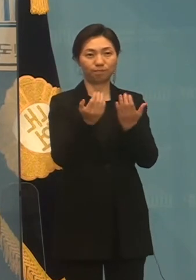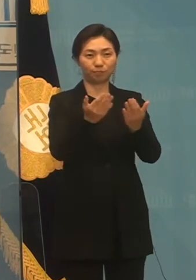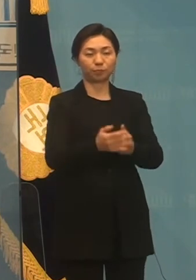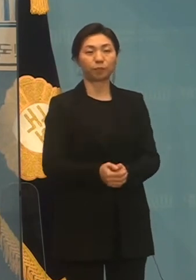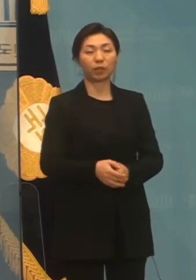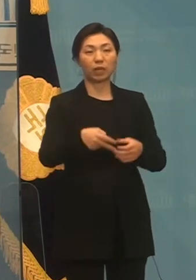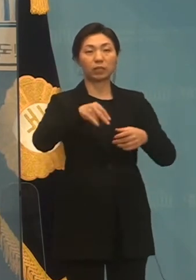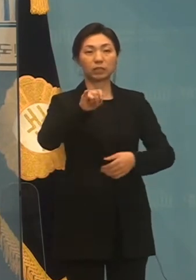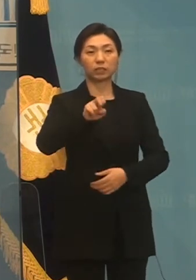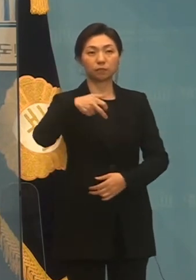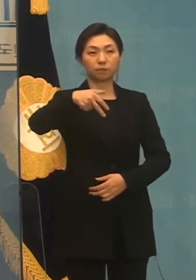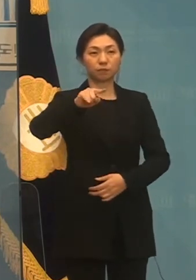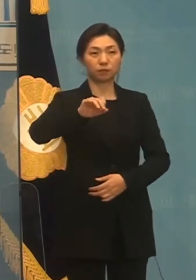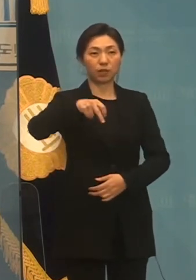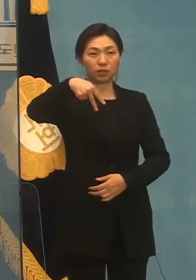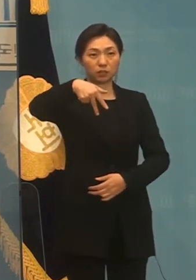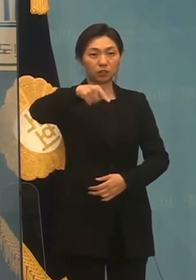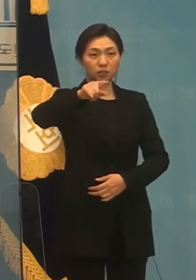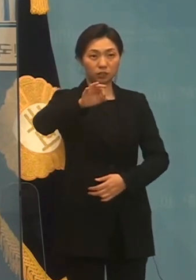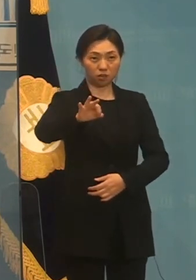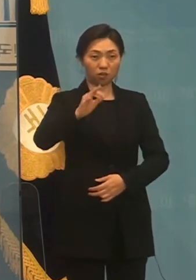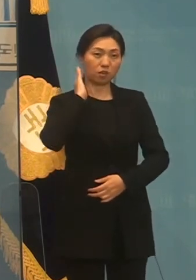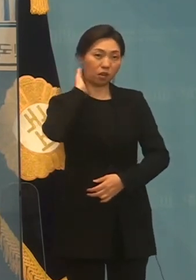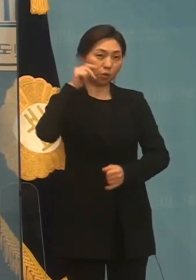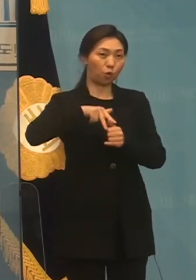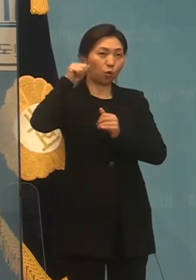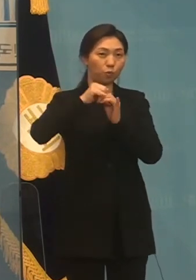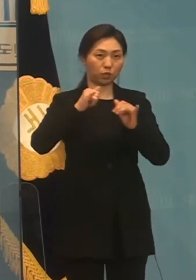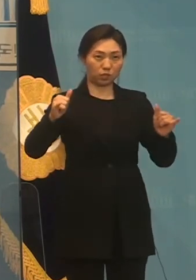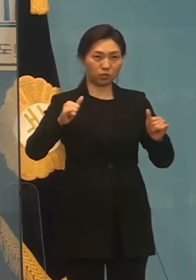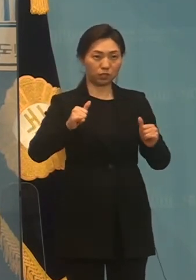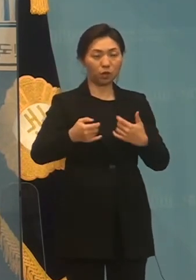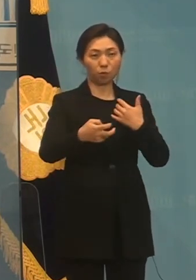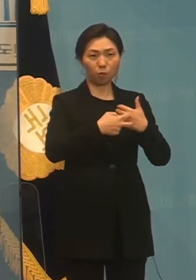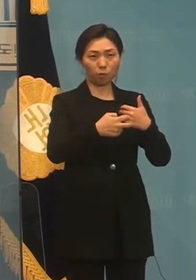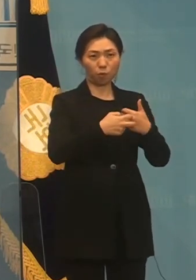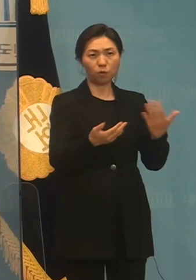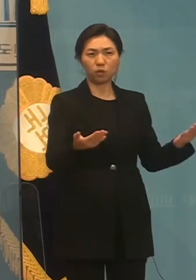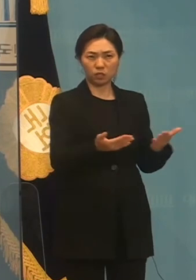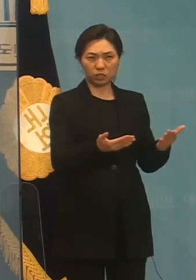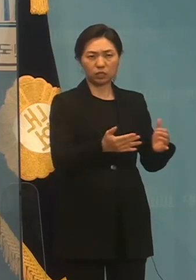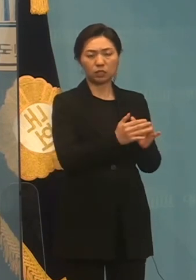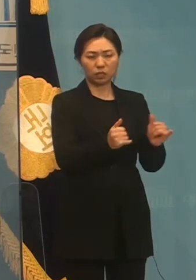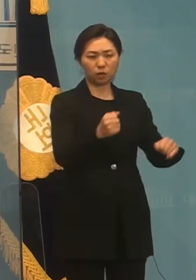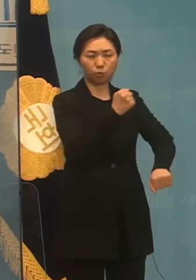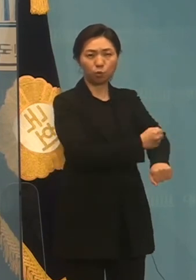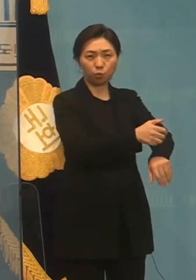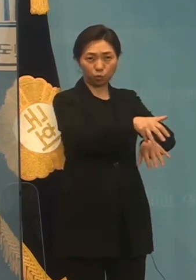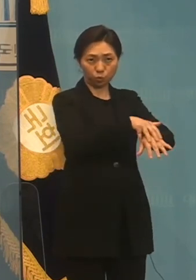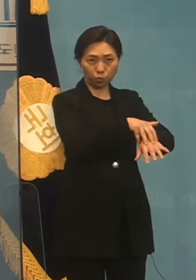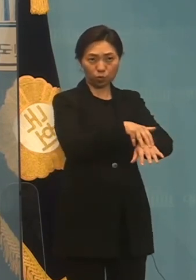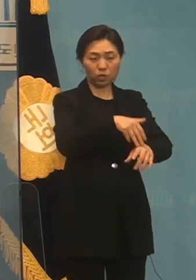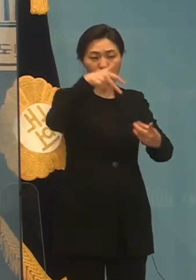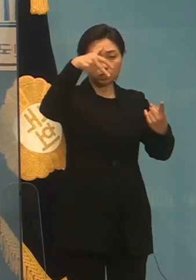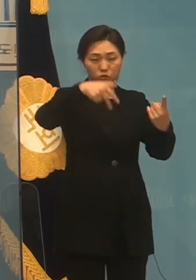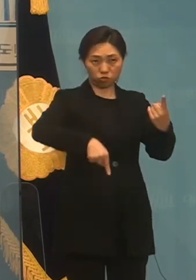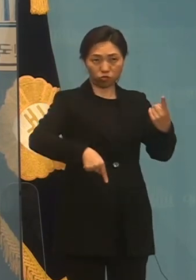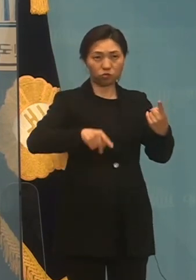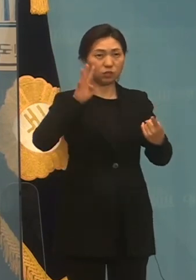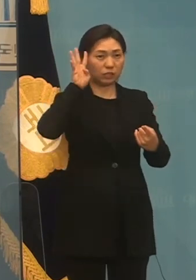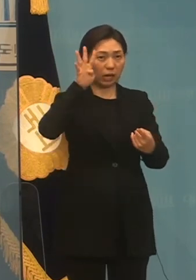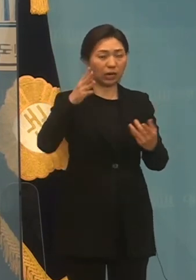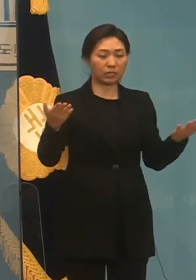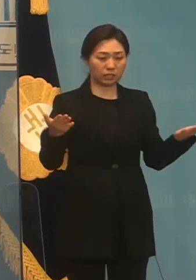정의당 신상정 대통령은 오늘 보건의료 노조 주 4일제 용역 결과 발표 및 토론회에 참석해